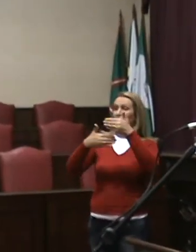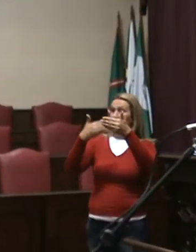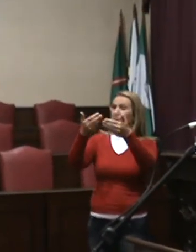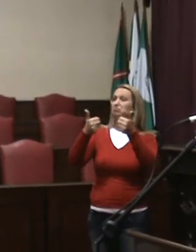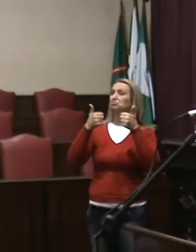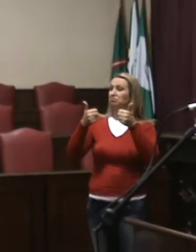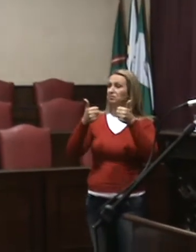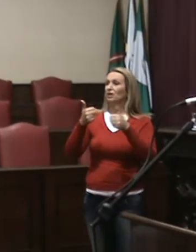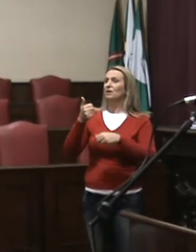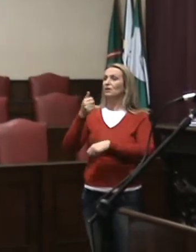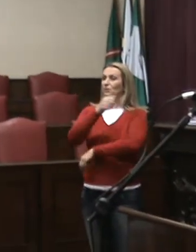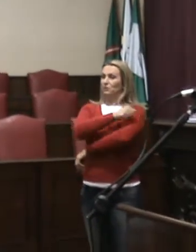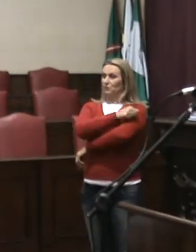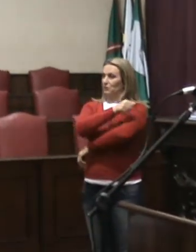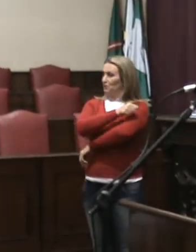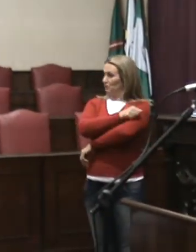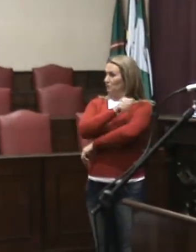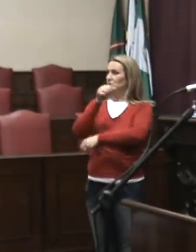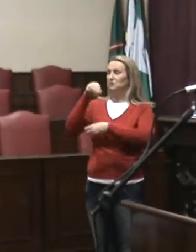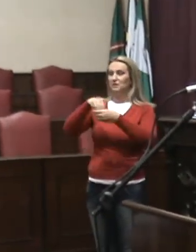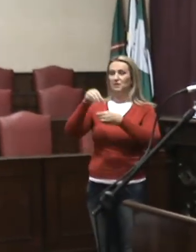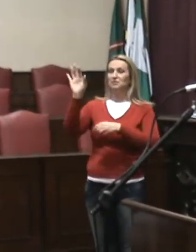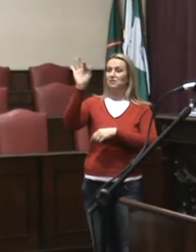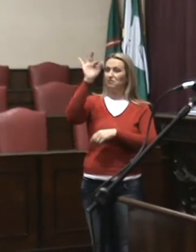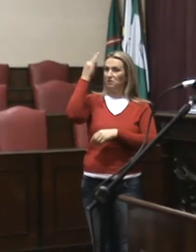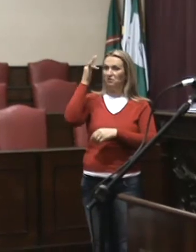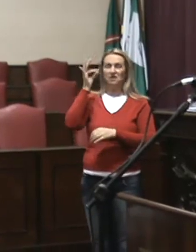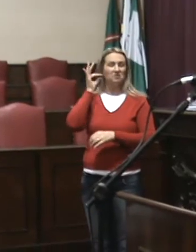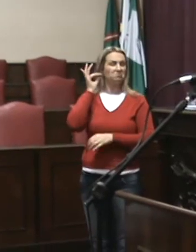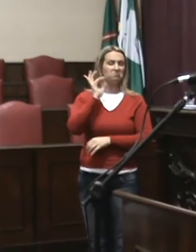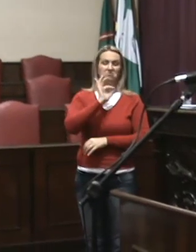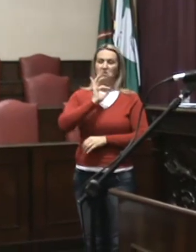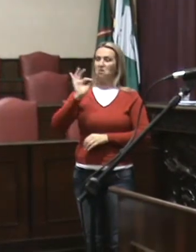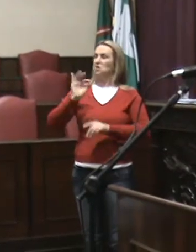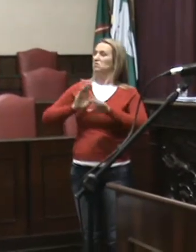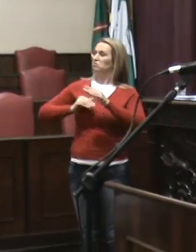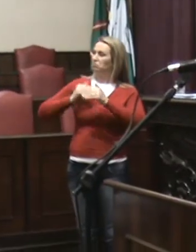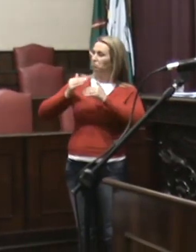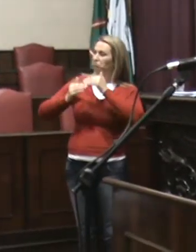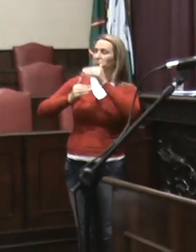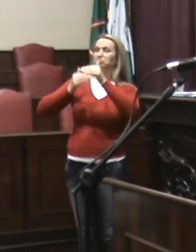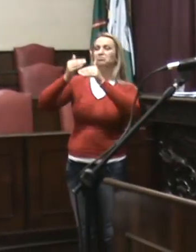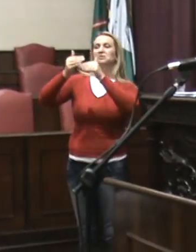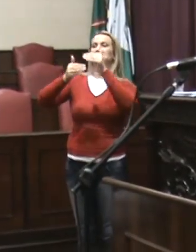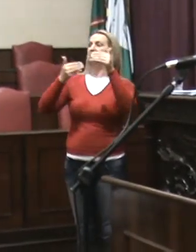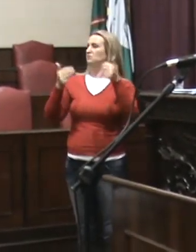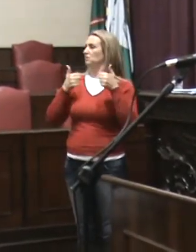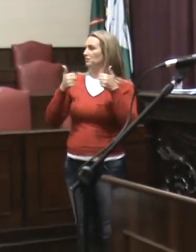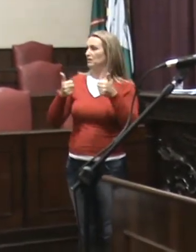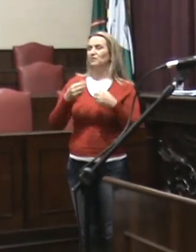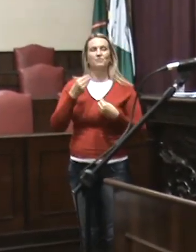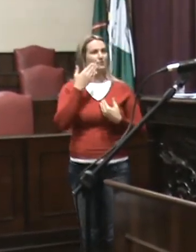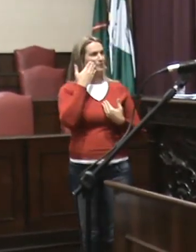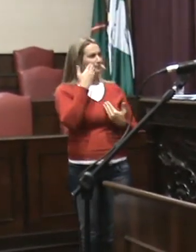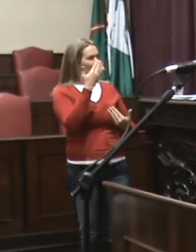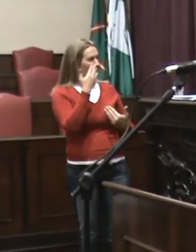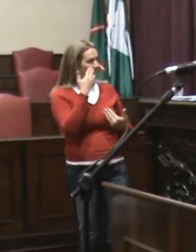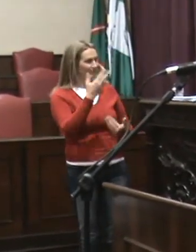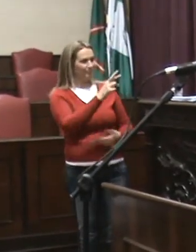os surdos nas nossas salas de ensino regular. Dizagadora, agradeço a sua atenção e estamos no